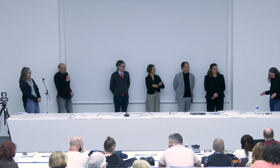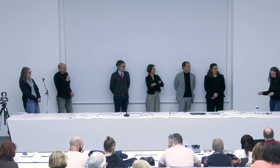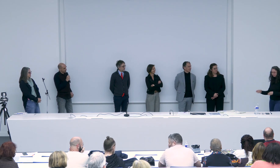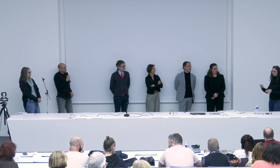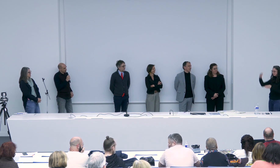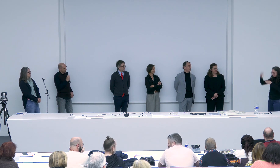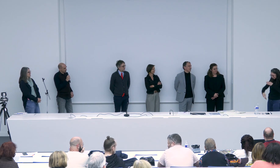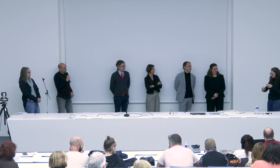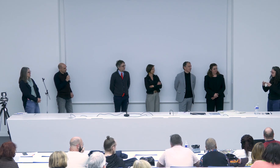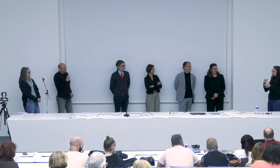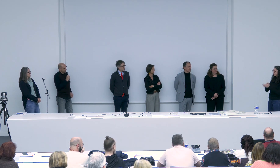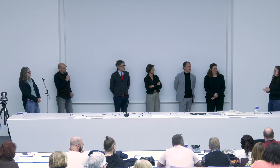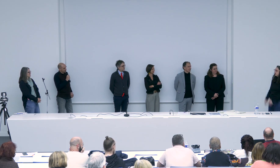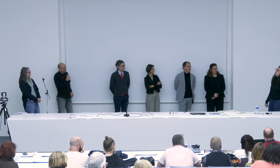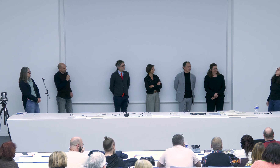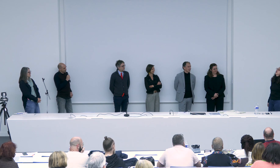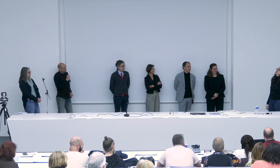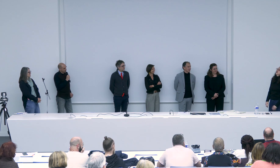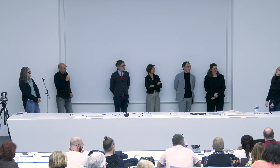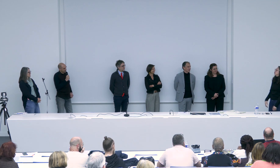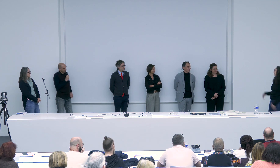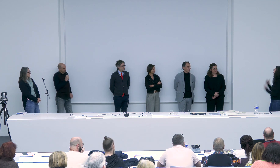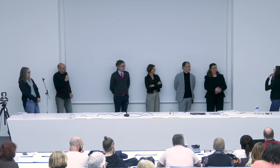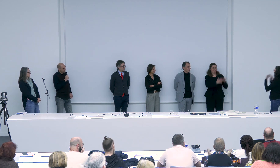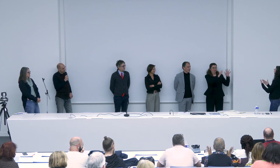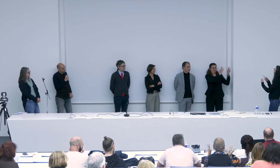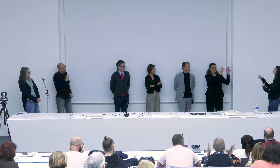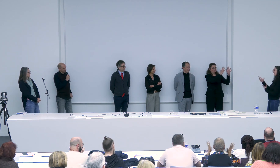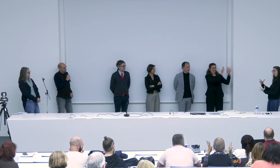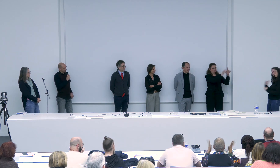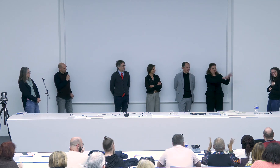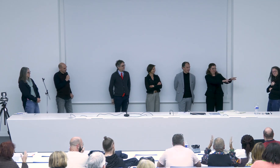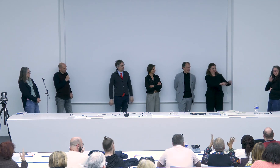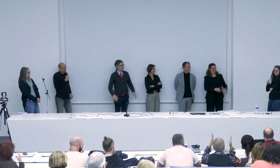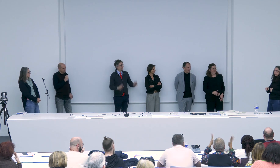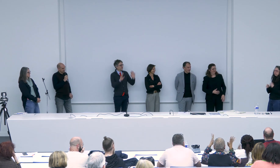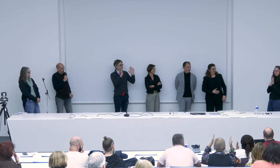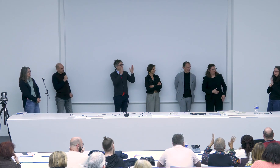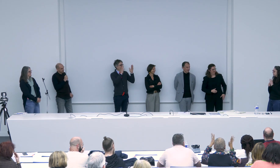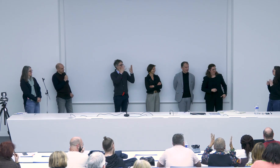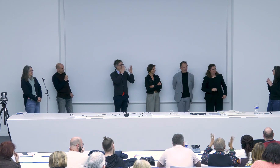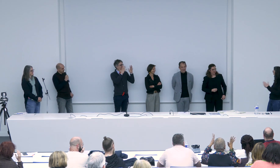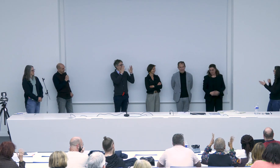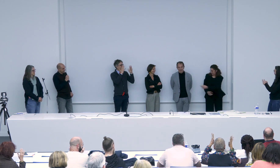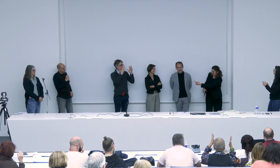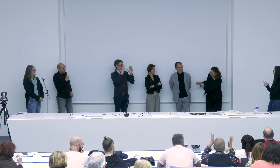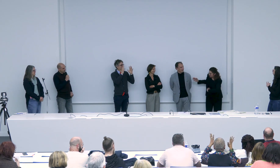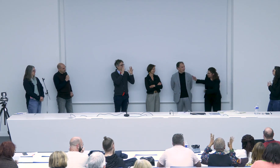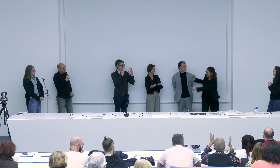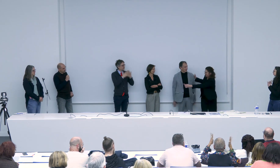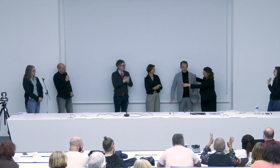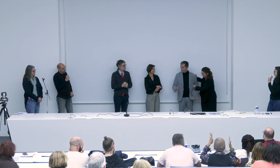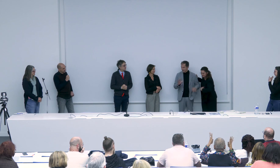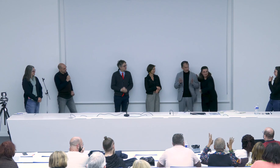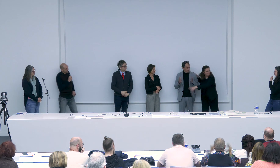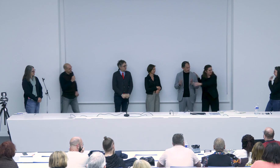travailler sur cette date pour arriver jusqu'à maintenant donc merci merci merci d'avoir accepté de